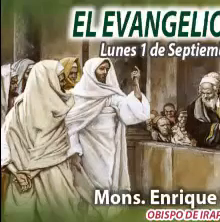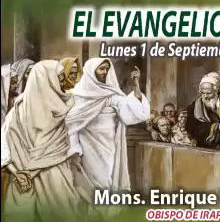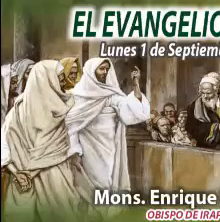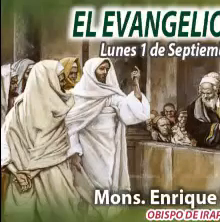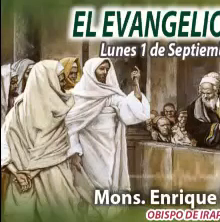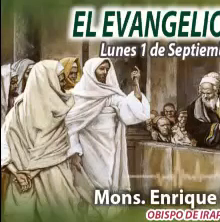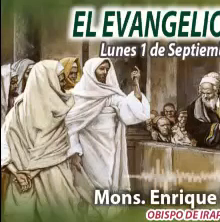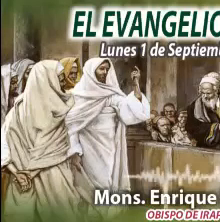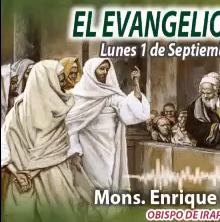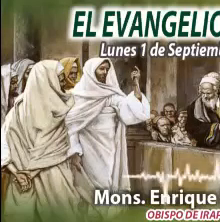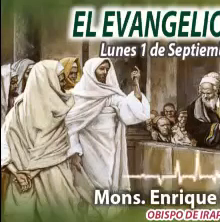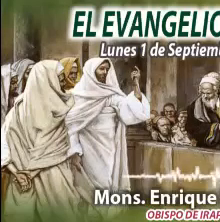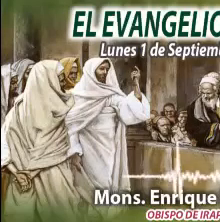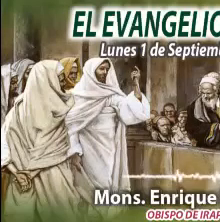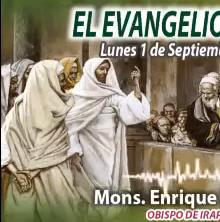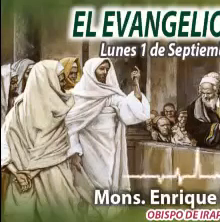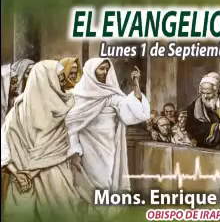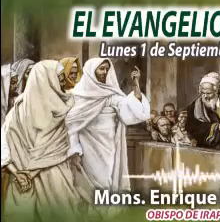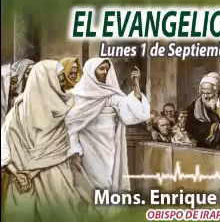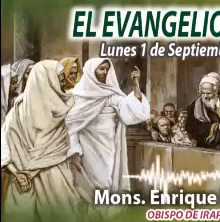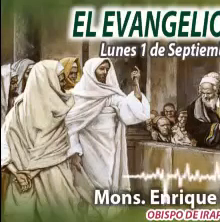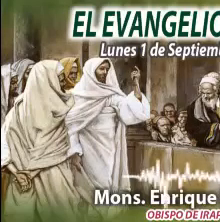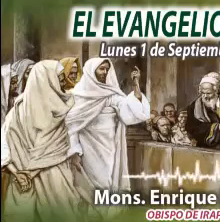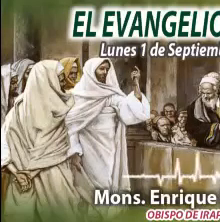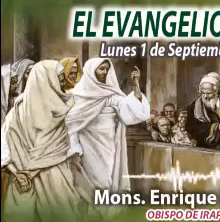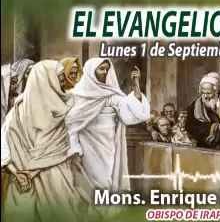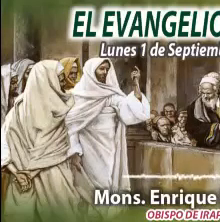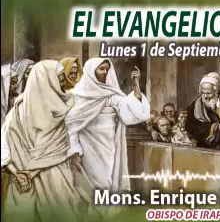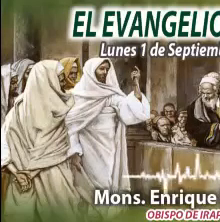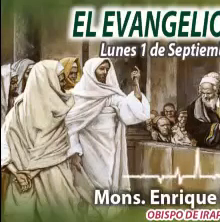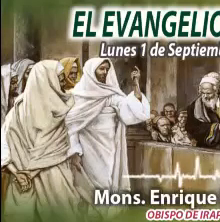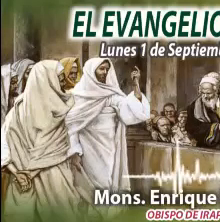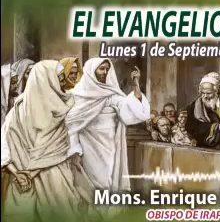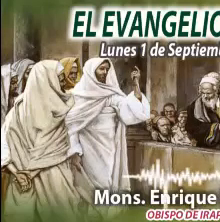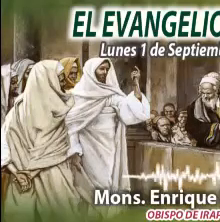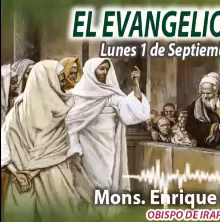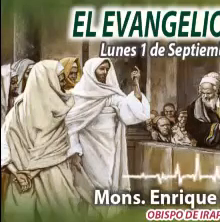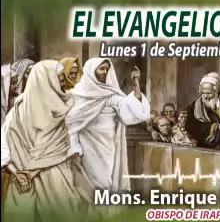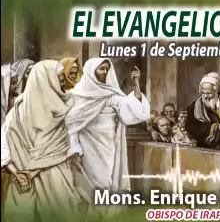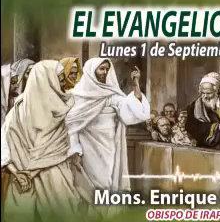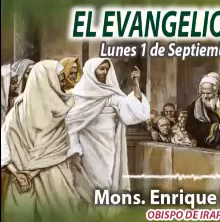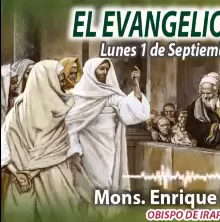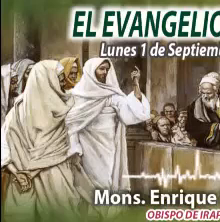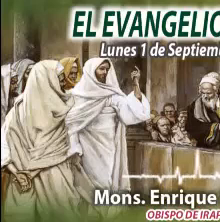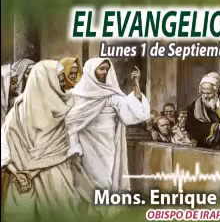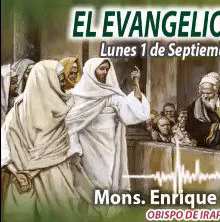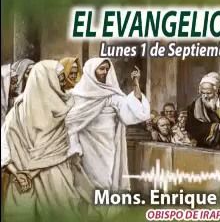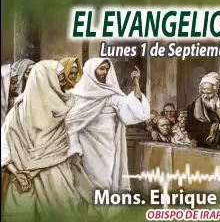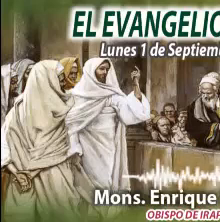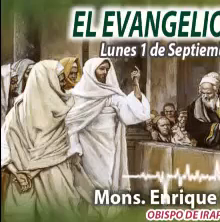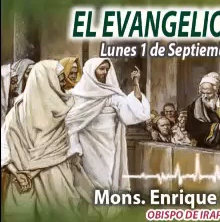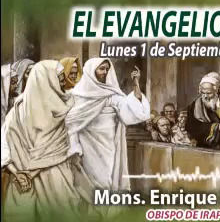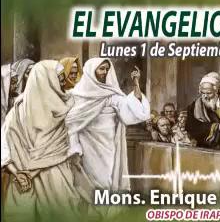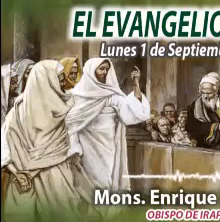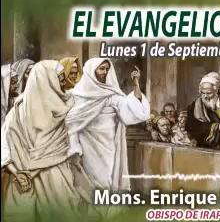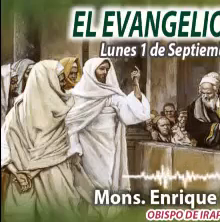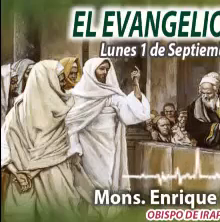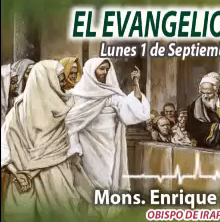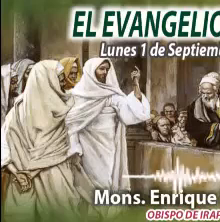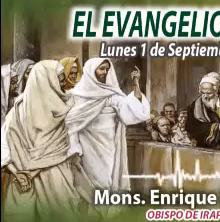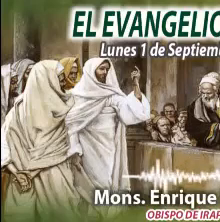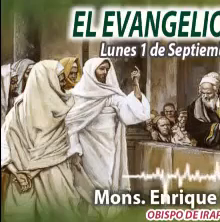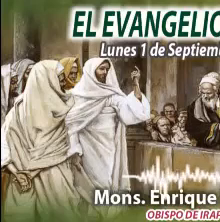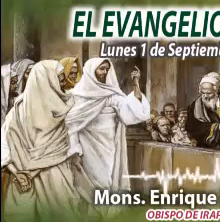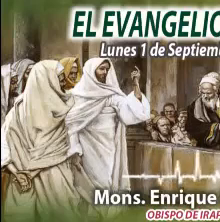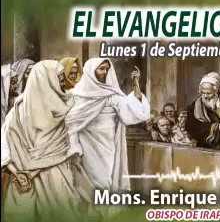Día a día, alimentándonos de la Palabra del Señor. En la voz de Monseñor Enrique